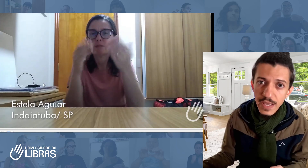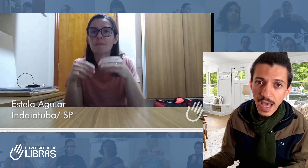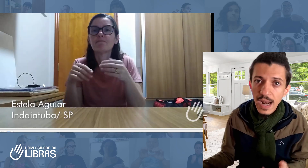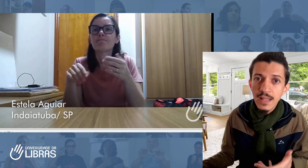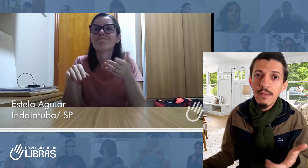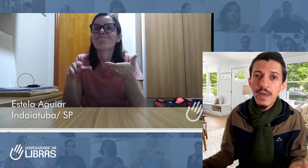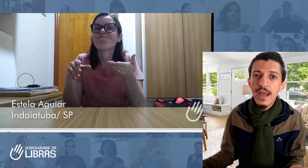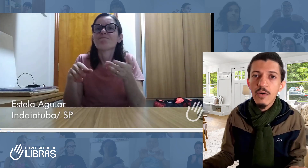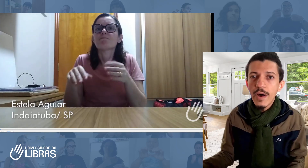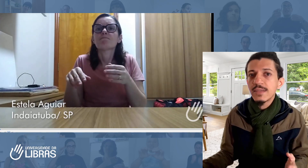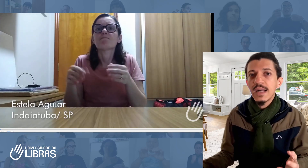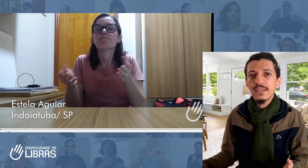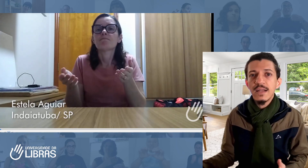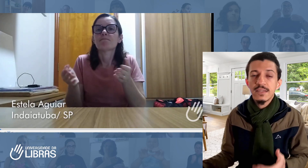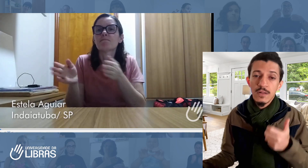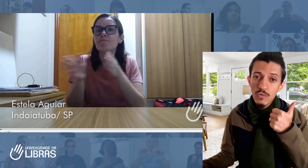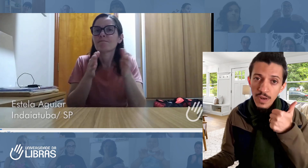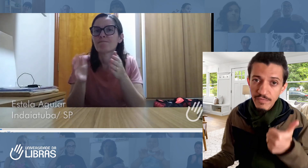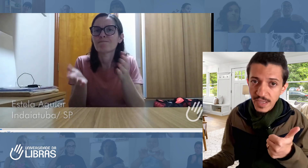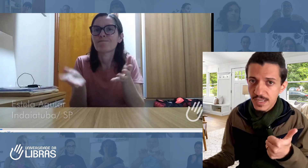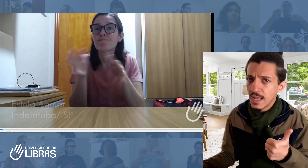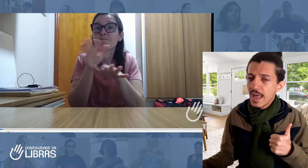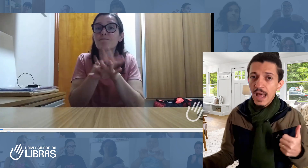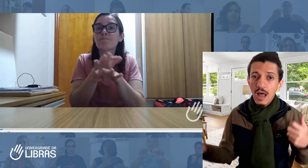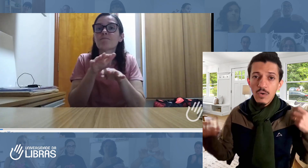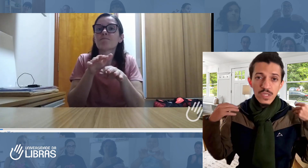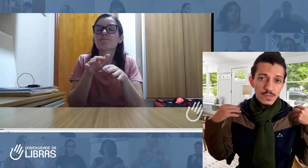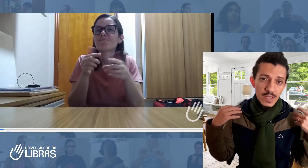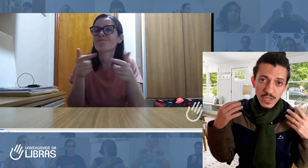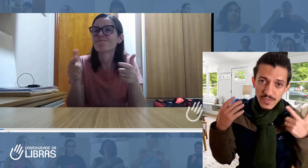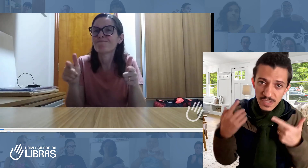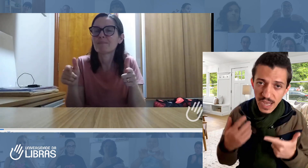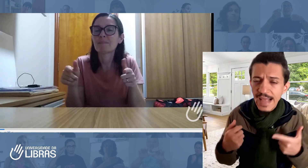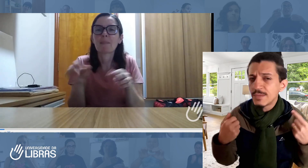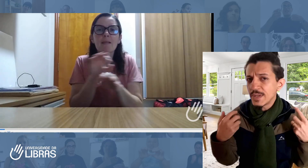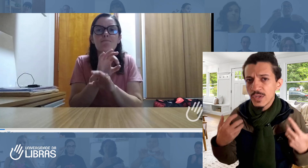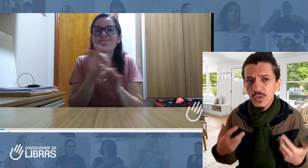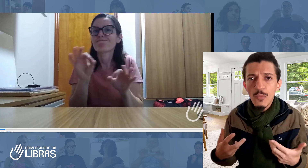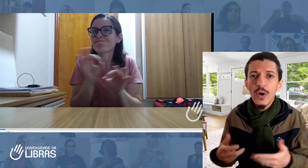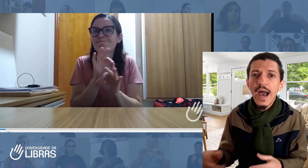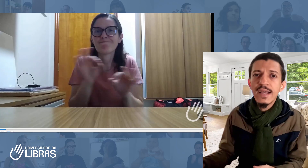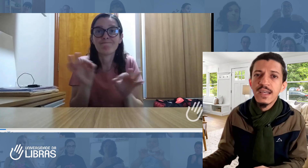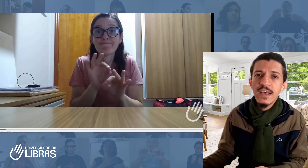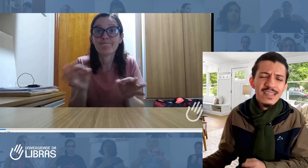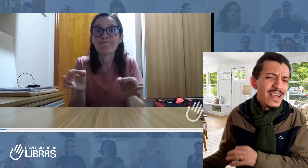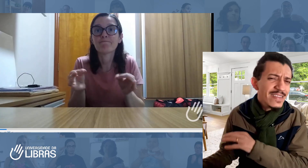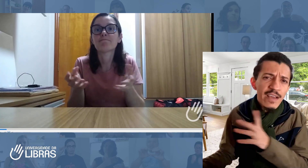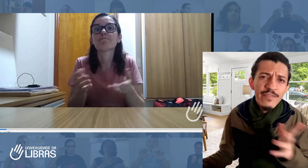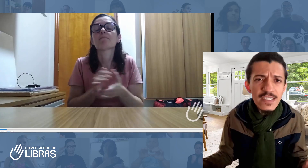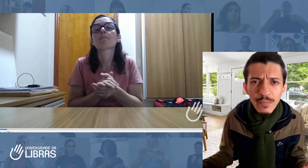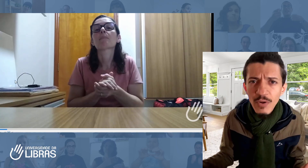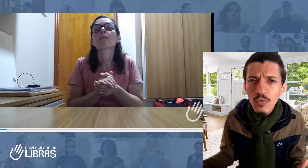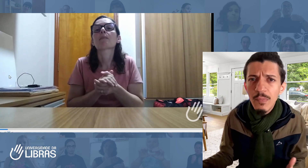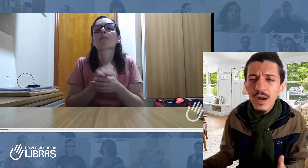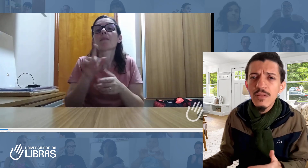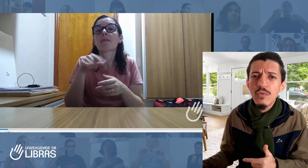ela também agora está sinalizando com leveza. Ela usa as expressões faciais, expressões corporais, sem ter que ficar se preocupando com